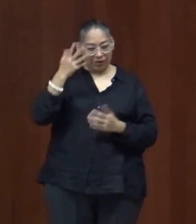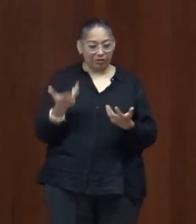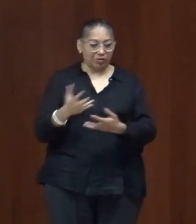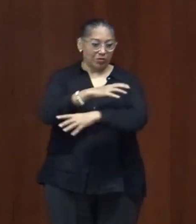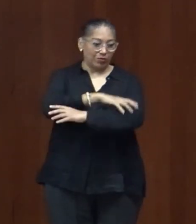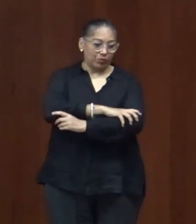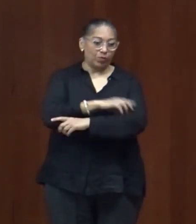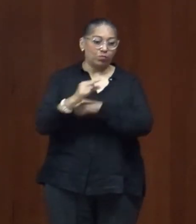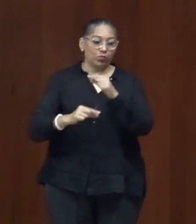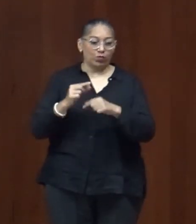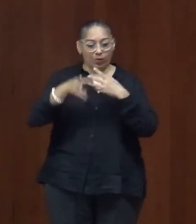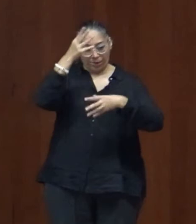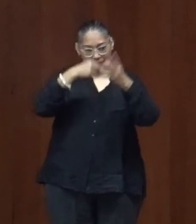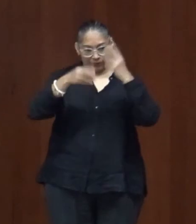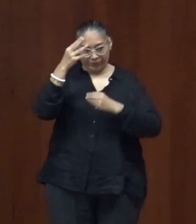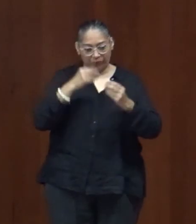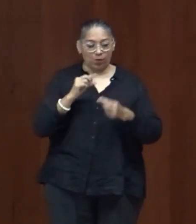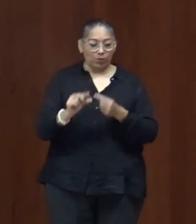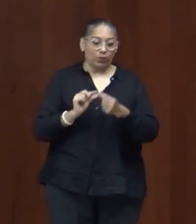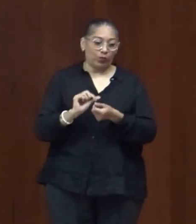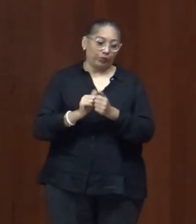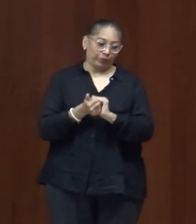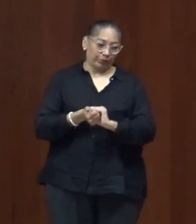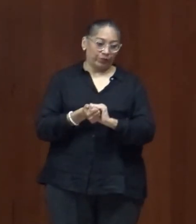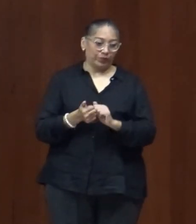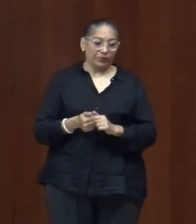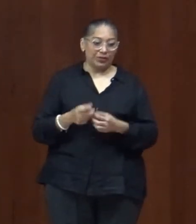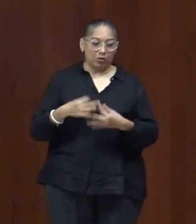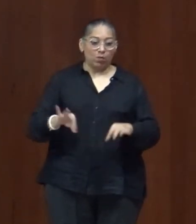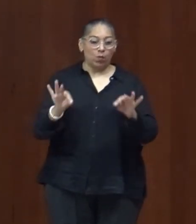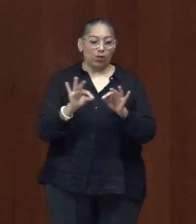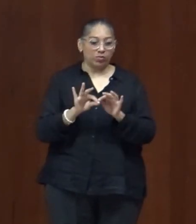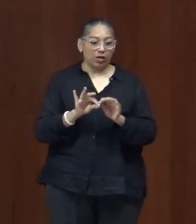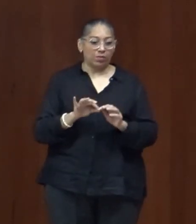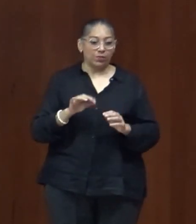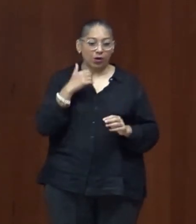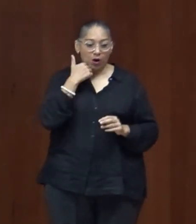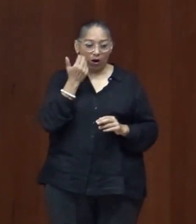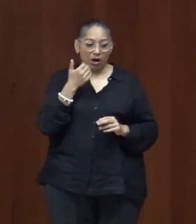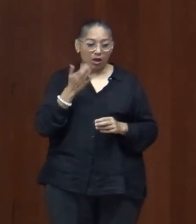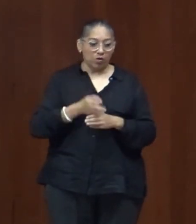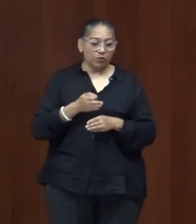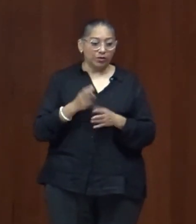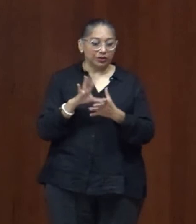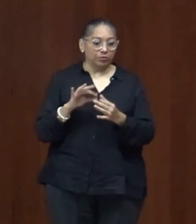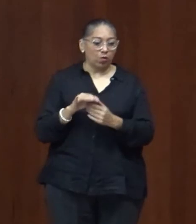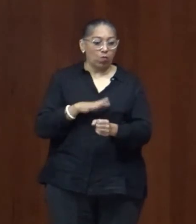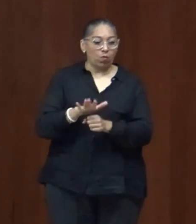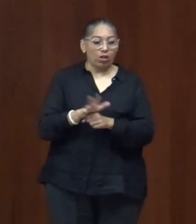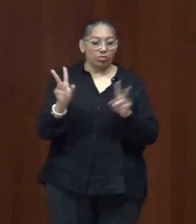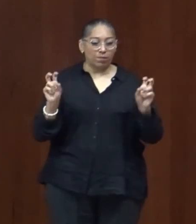aprendemos y la forma en que nos pasa en este sentido me gustaría hablar un poquito del título